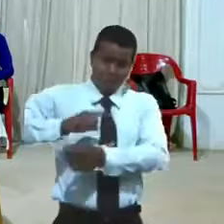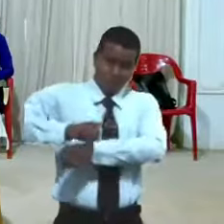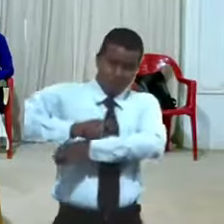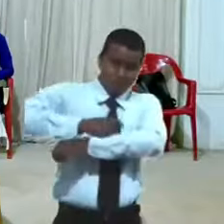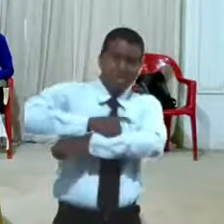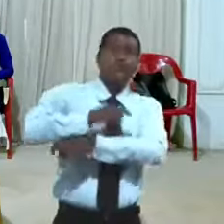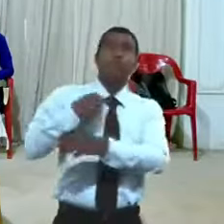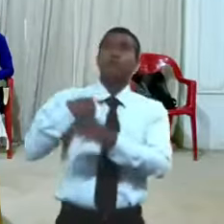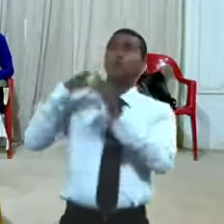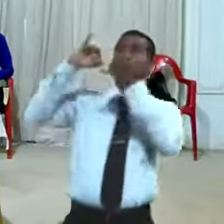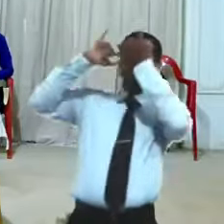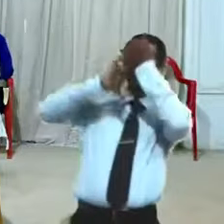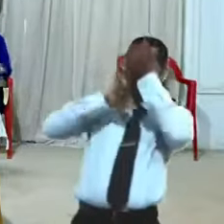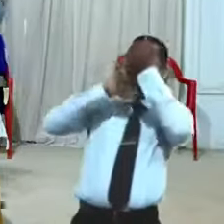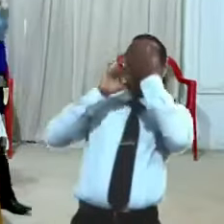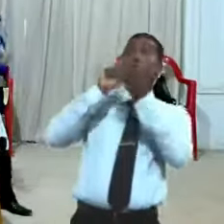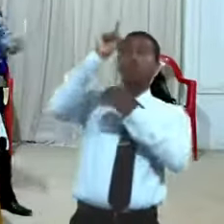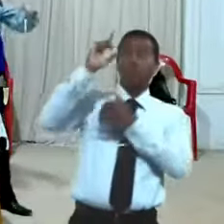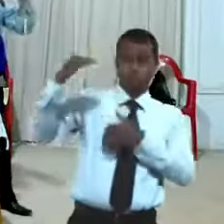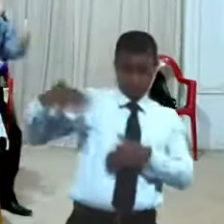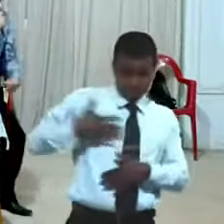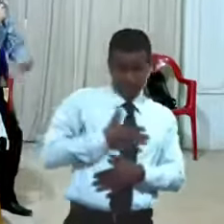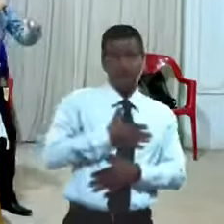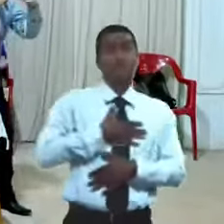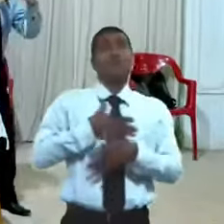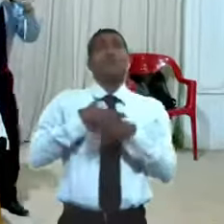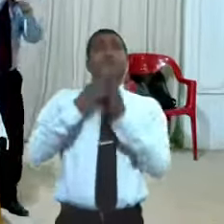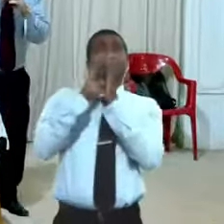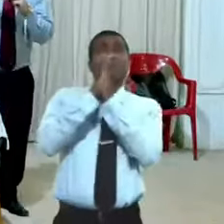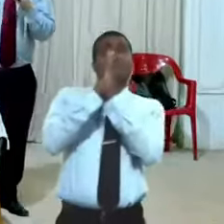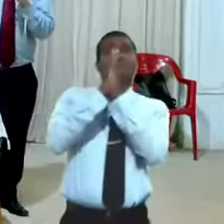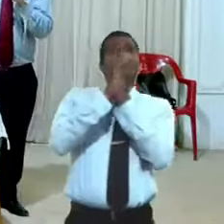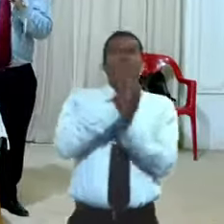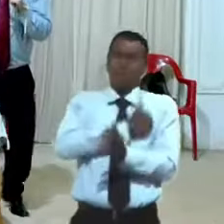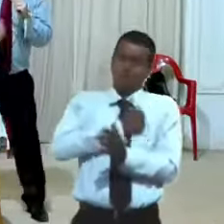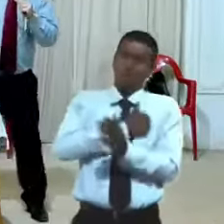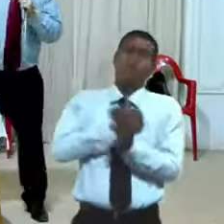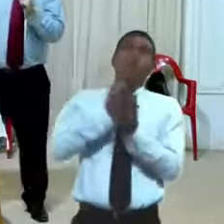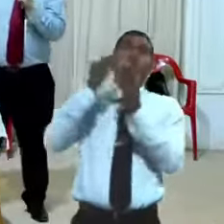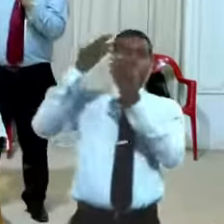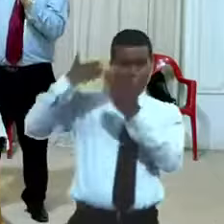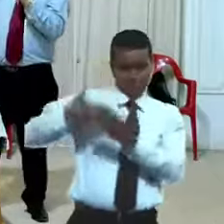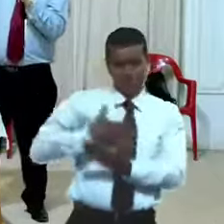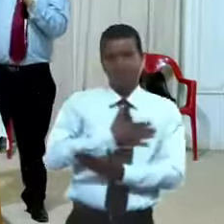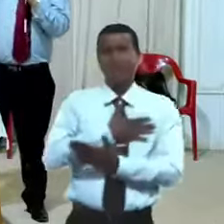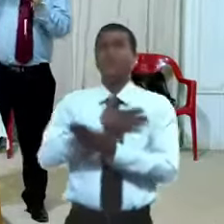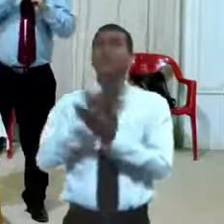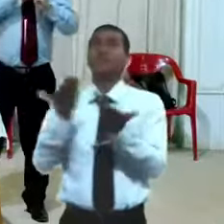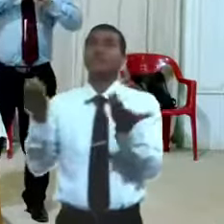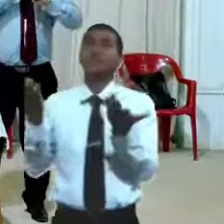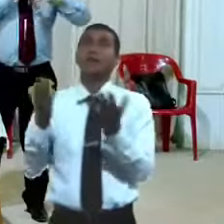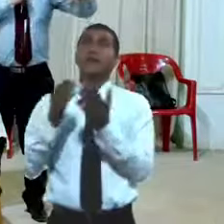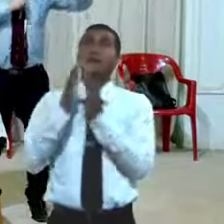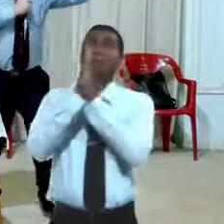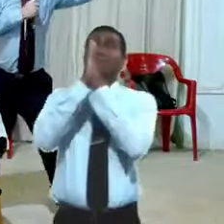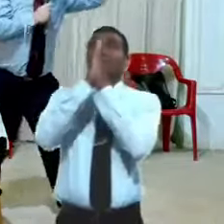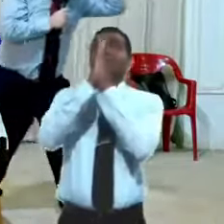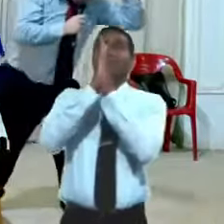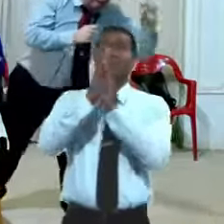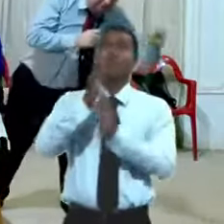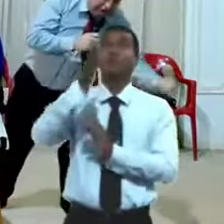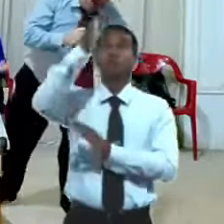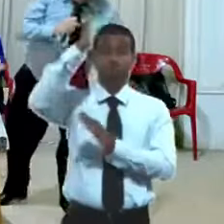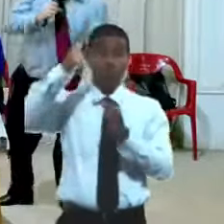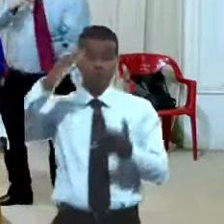tu misericordia te ruego que tengas misericordia de mí y tendió las manos y el Señor lo